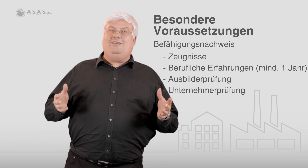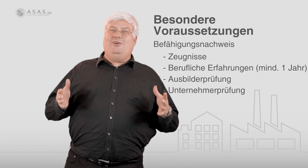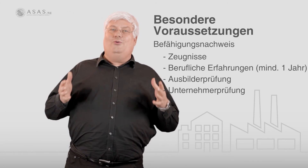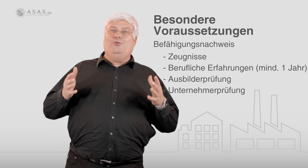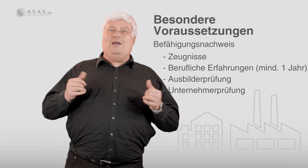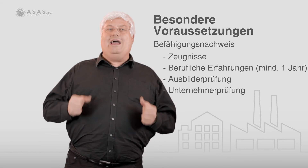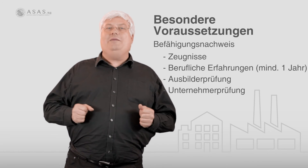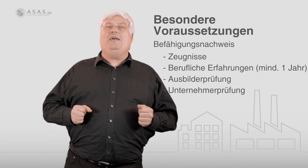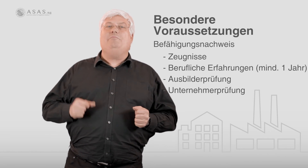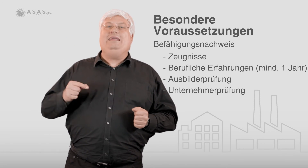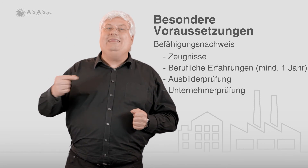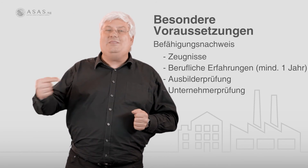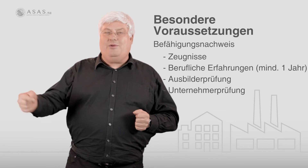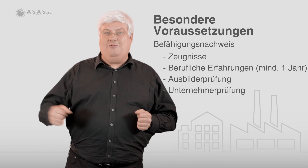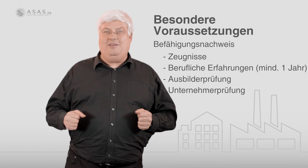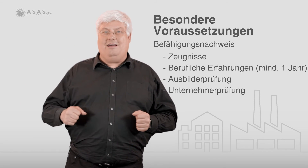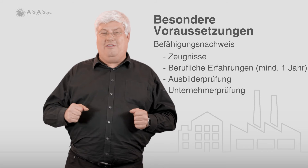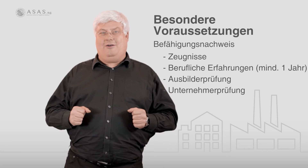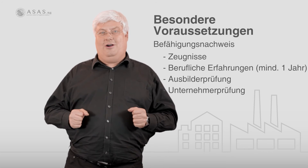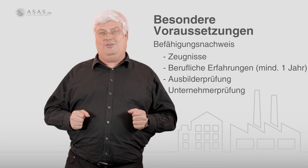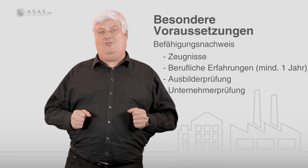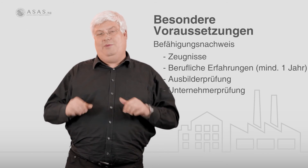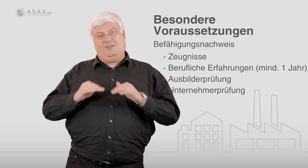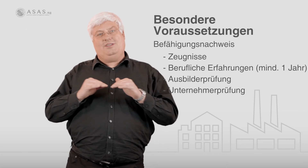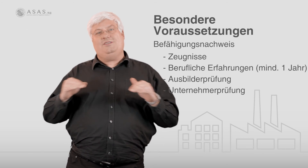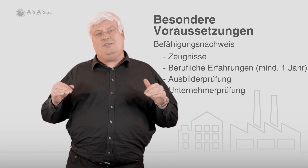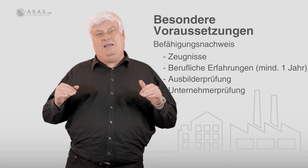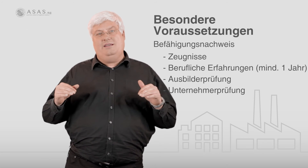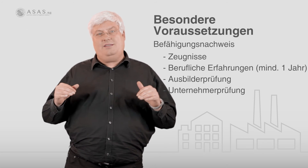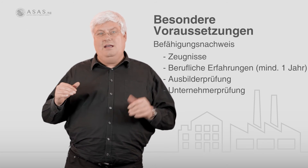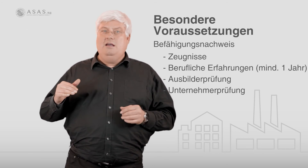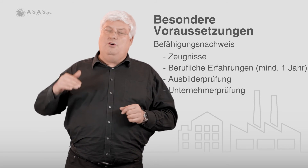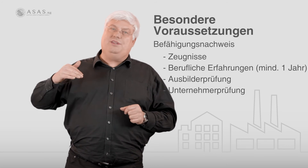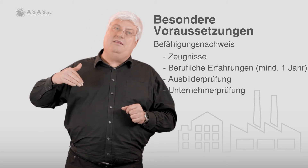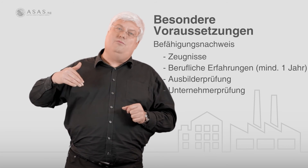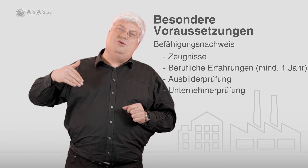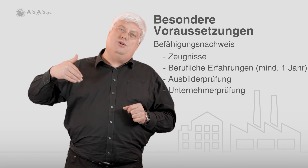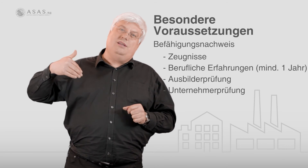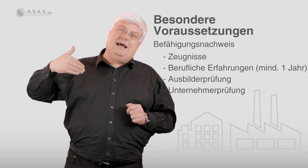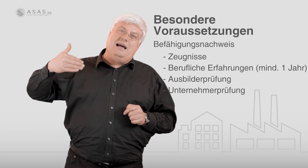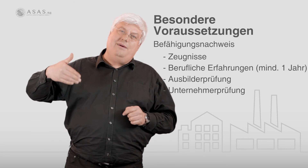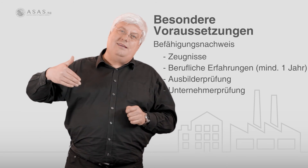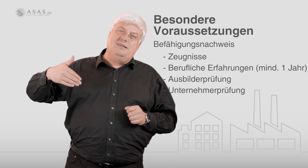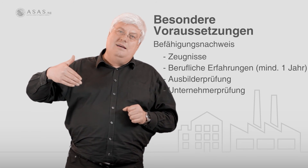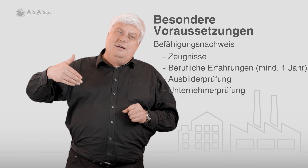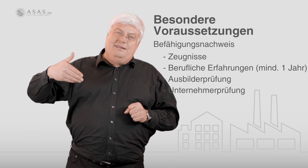die unter einem Jahr mindest berufliche Erfahrung auskommen. Also das ist das Mindeste. Und dann muss noch der Nachweis der